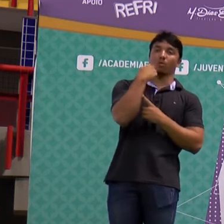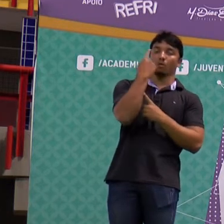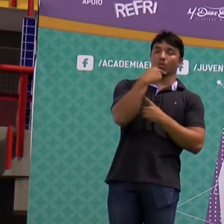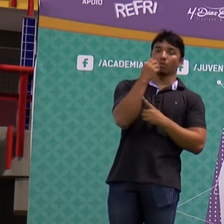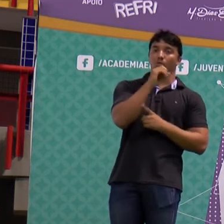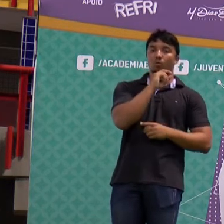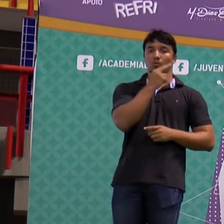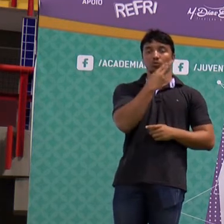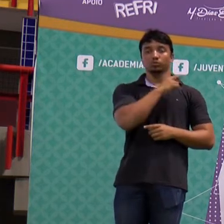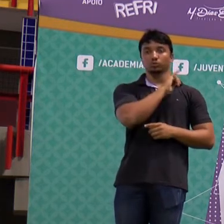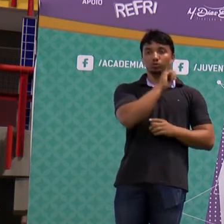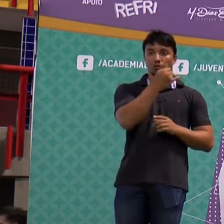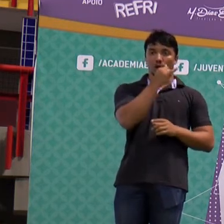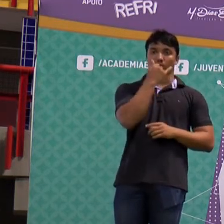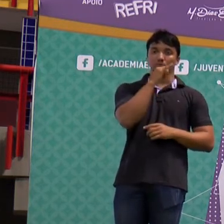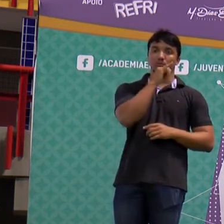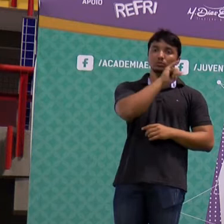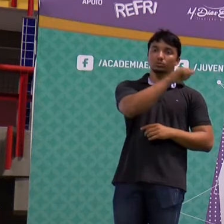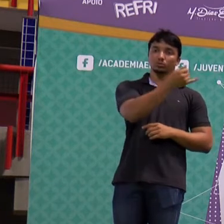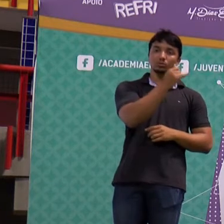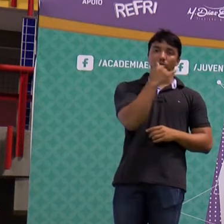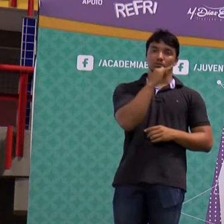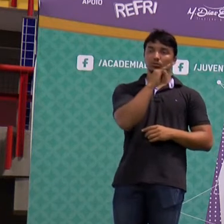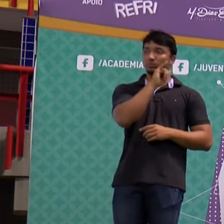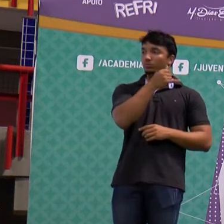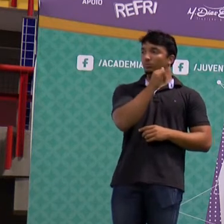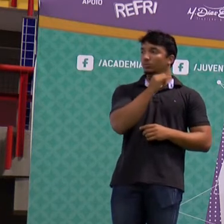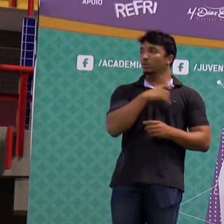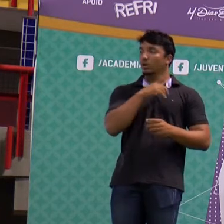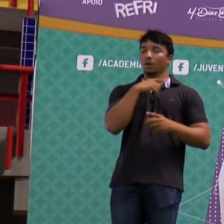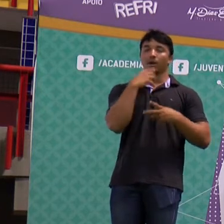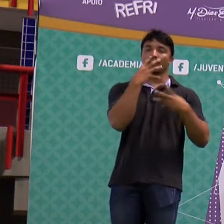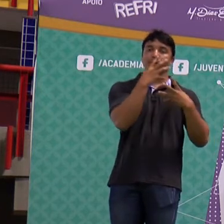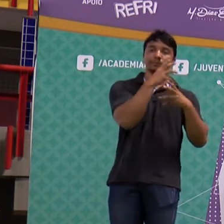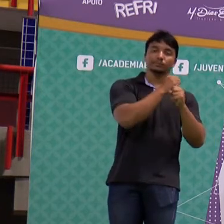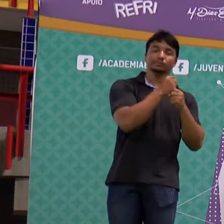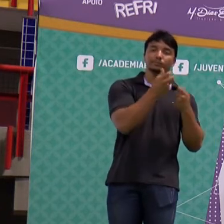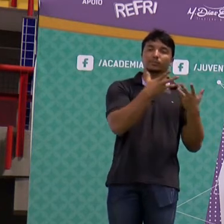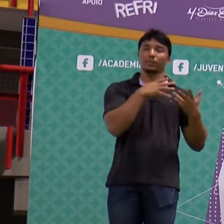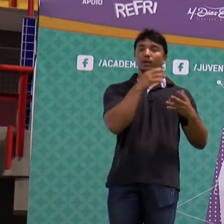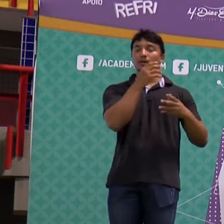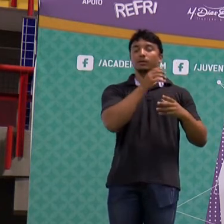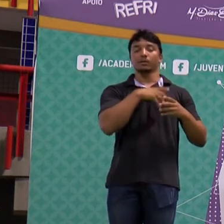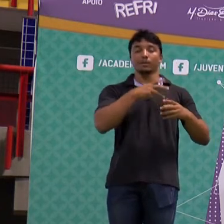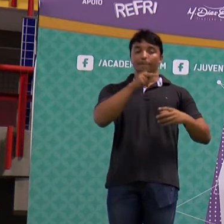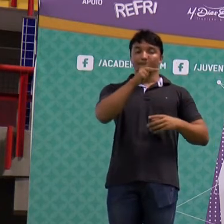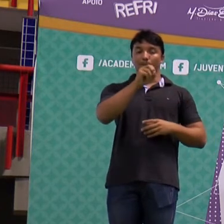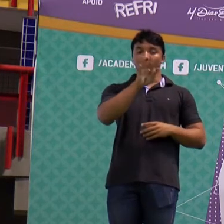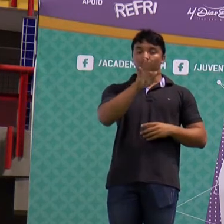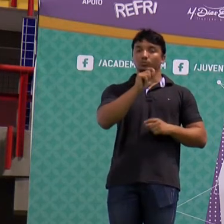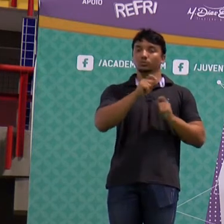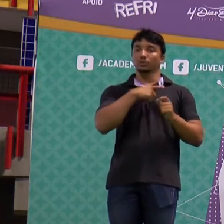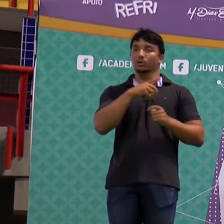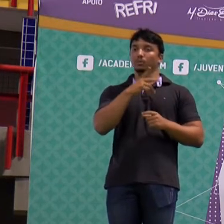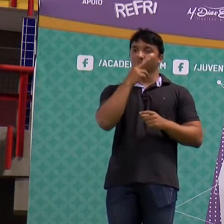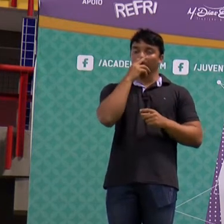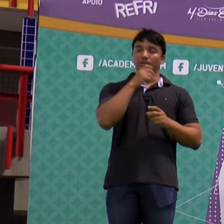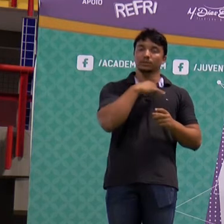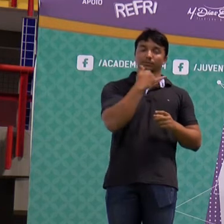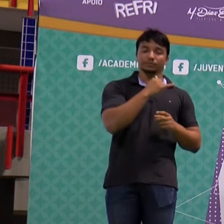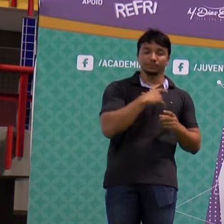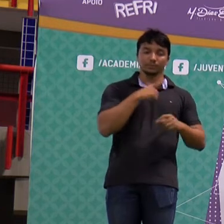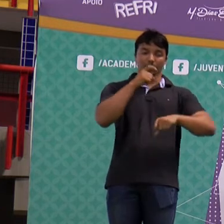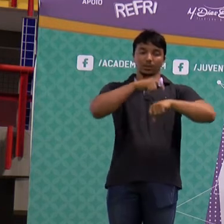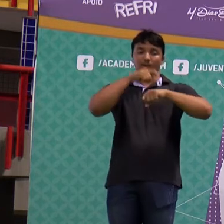joule, N, é o número de equipamentos, pot, seria a potência que é dada em watt, e o tempo